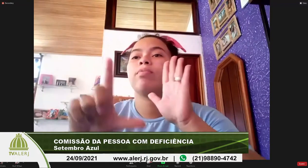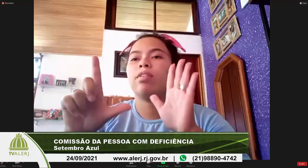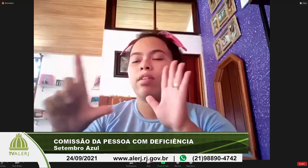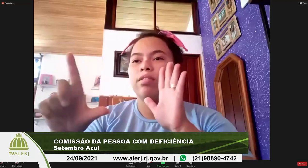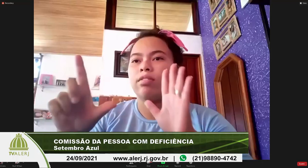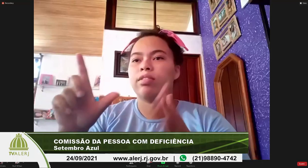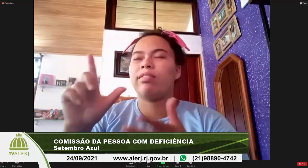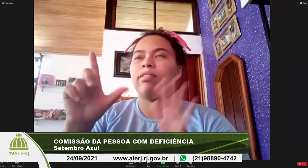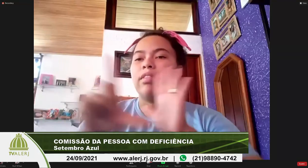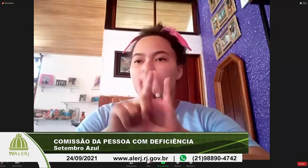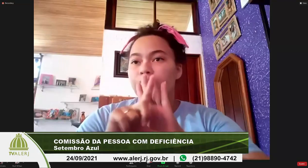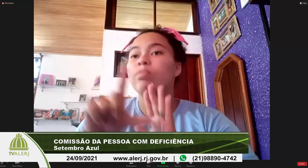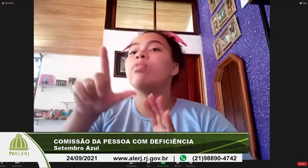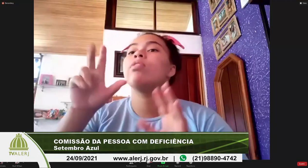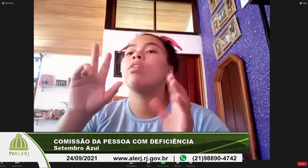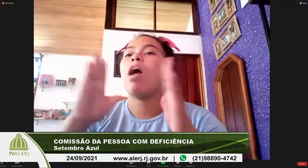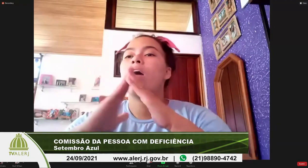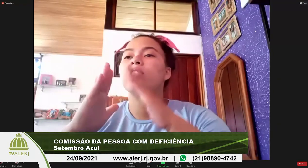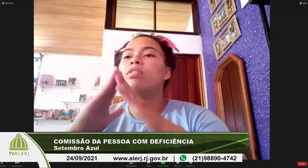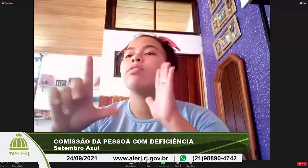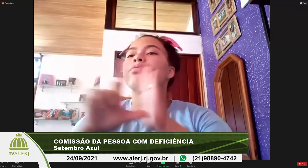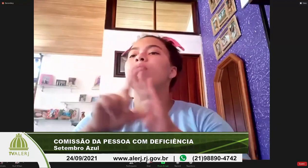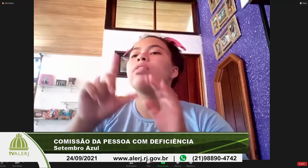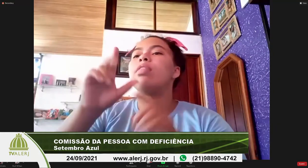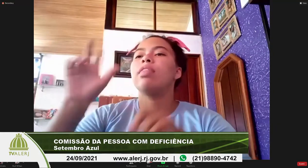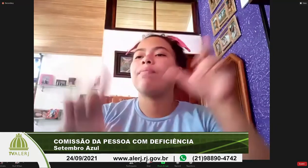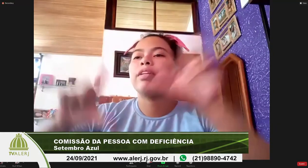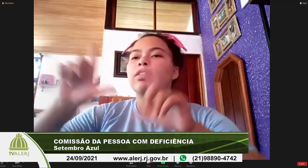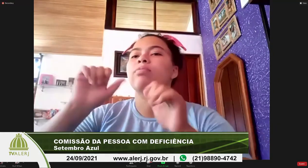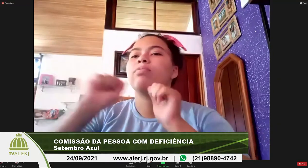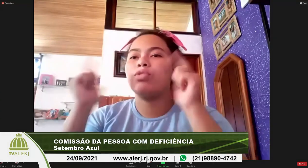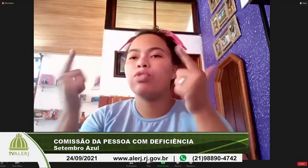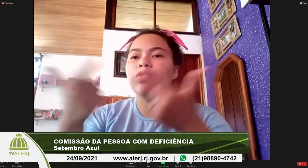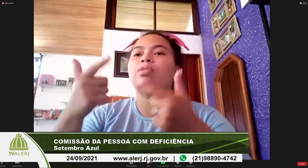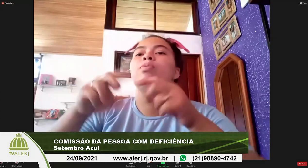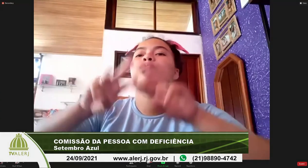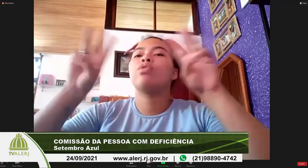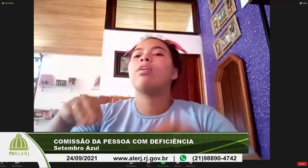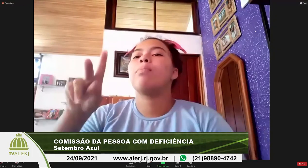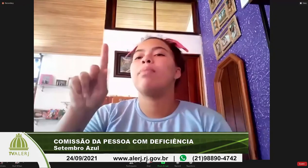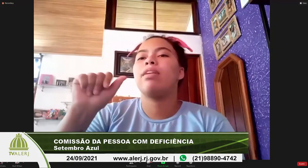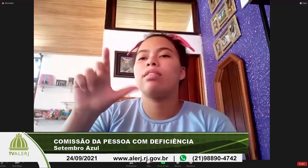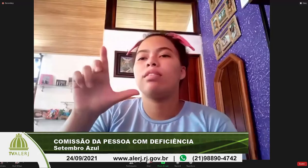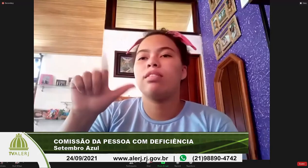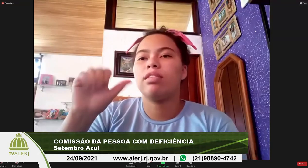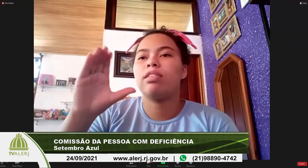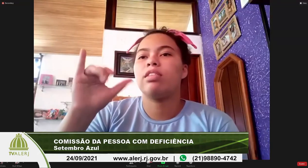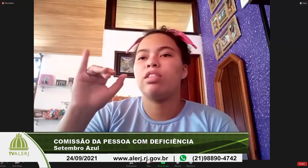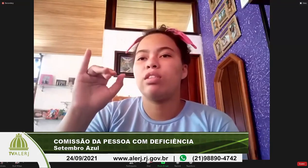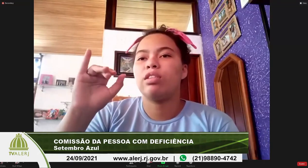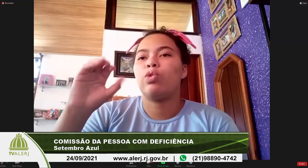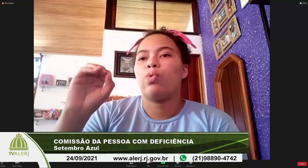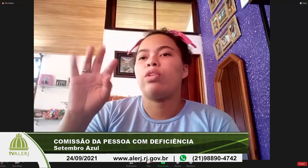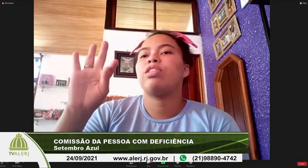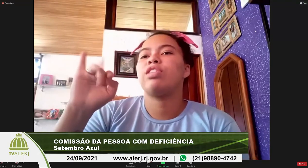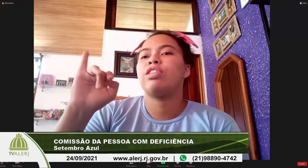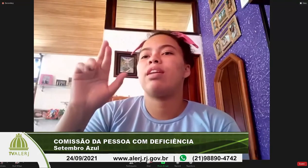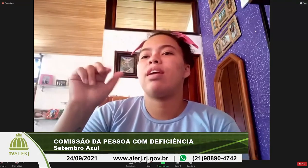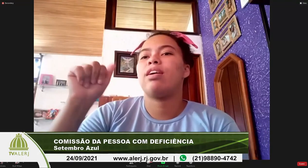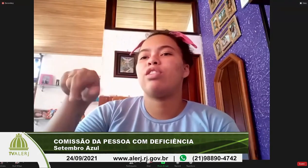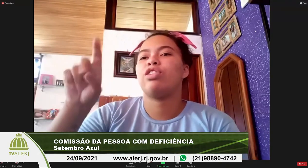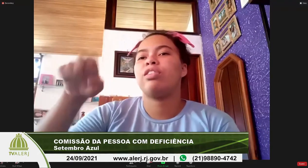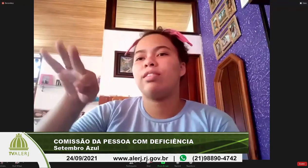2 ele vai falar sobre acessibilidade no legislativo sobre a casa legislativa a TV